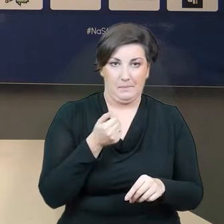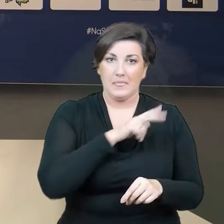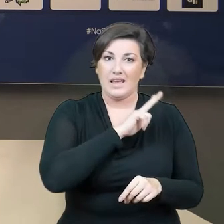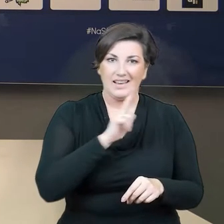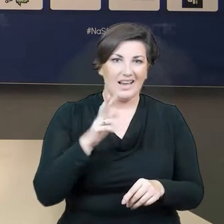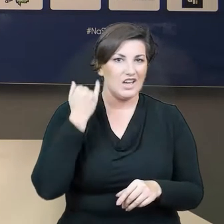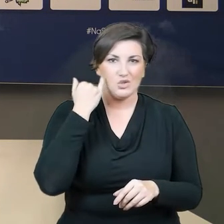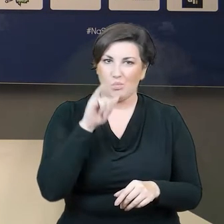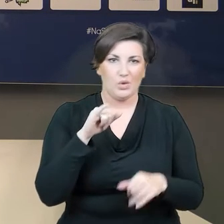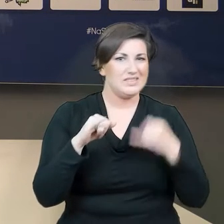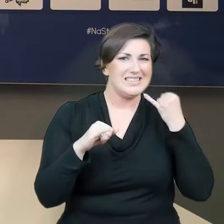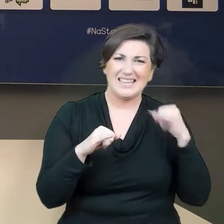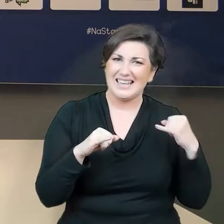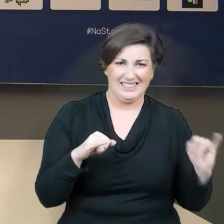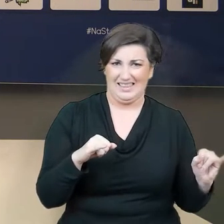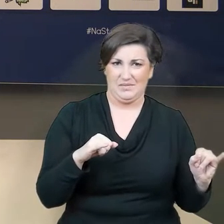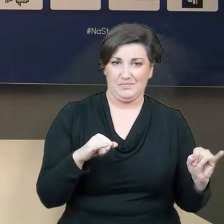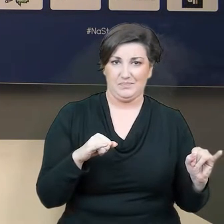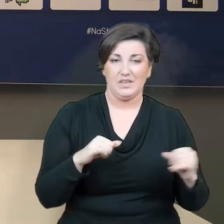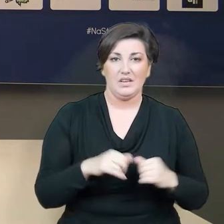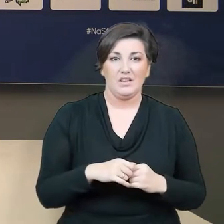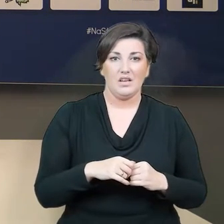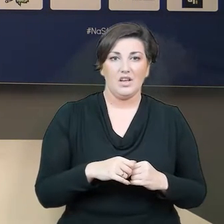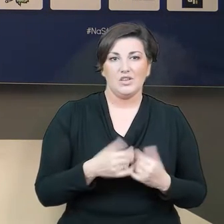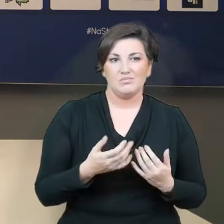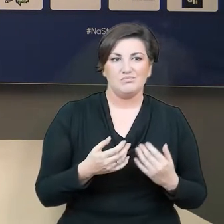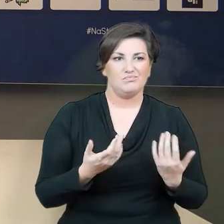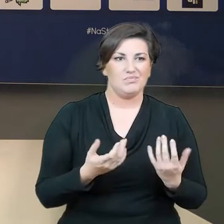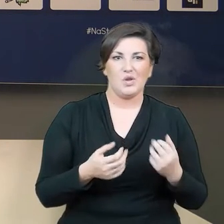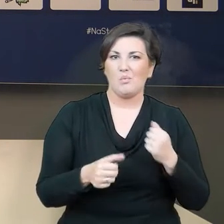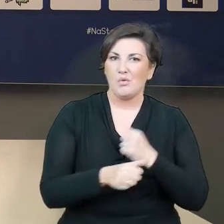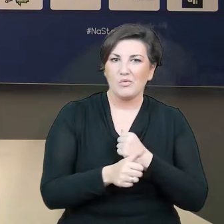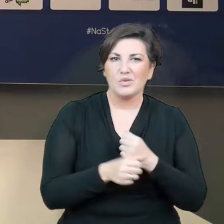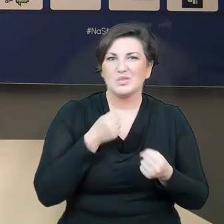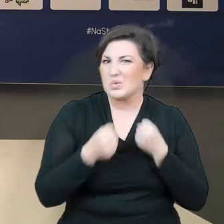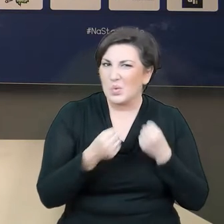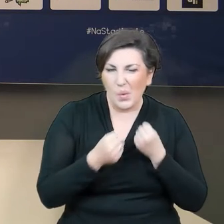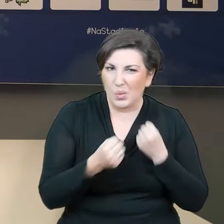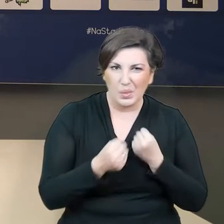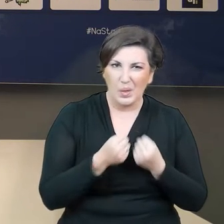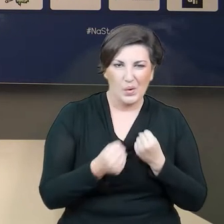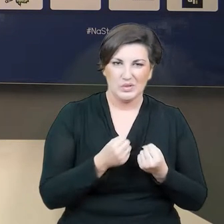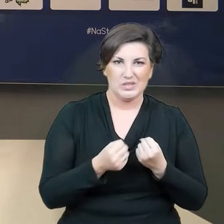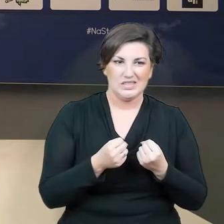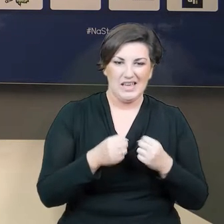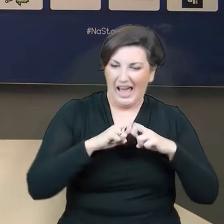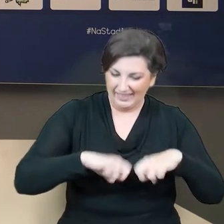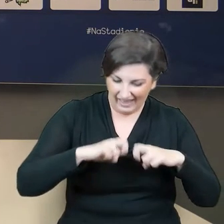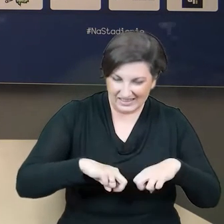jest inna i to też powoduje pewną taką trudność, żeby gdzieś ten